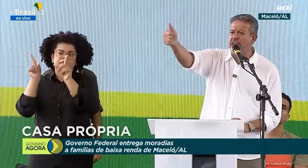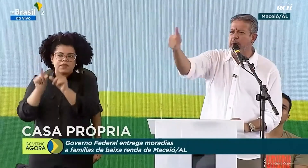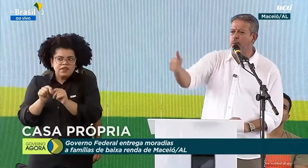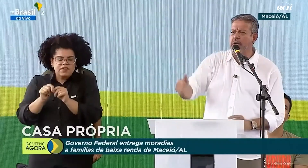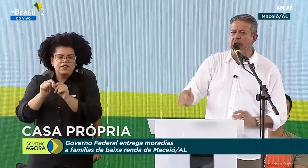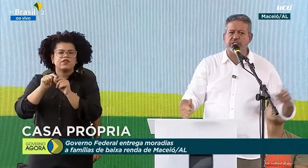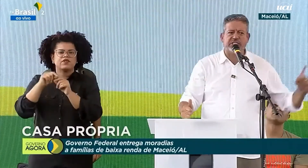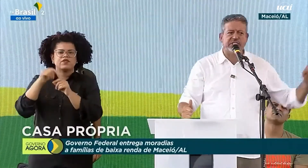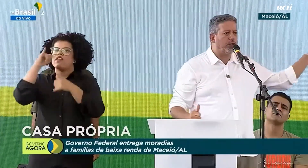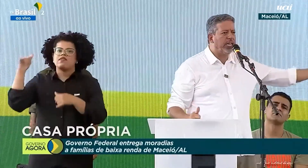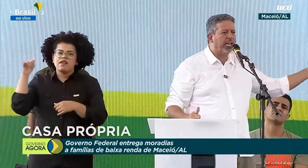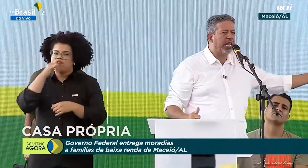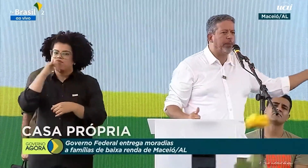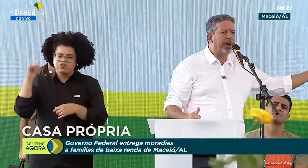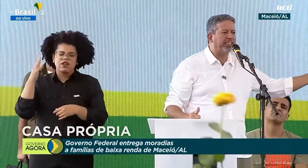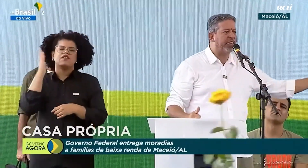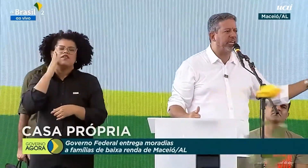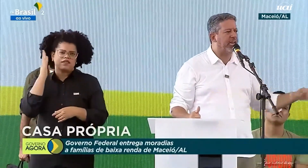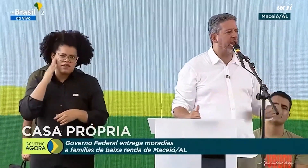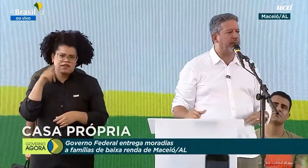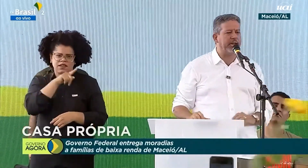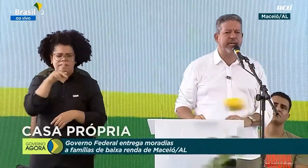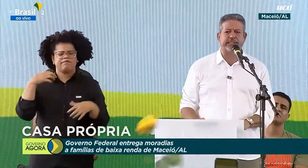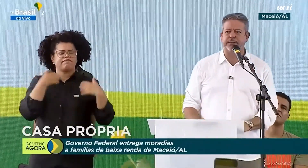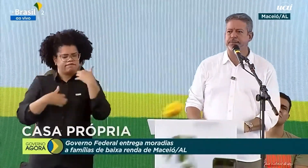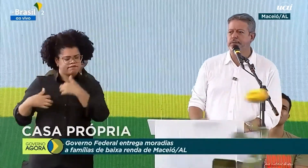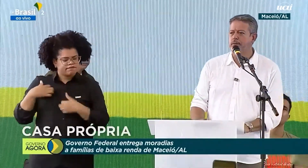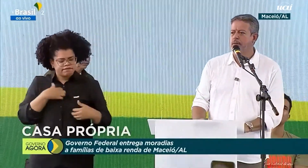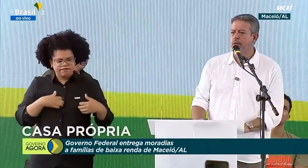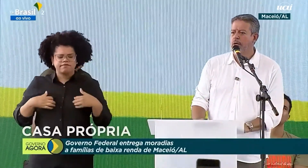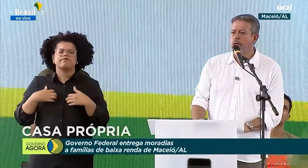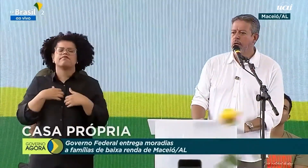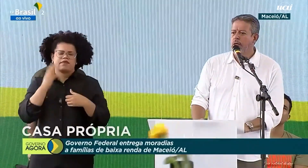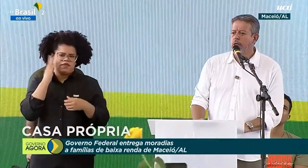da energia, porque eu sei a agonia que ele passa naquele gabinete.